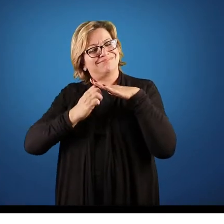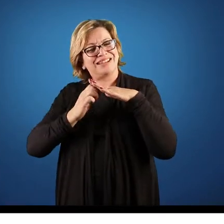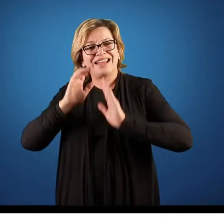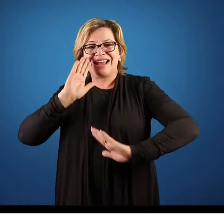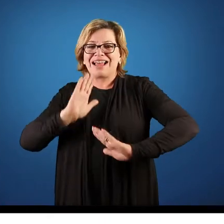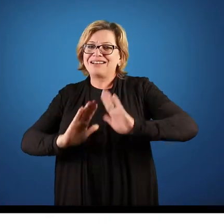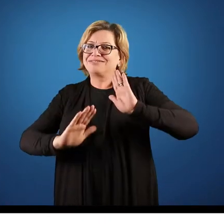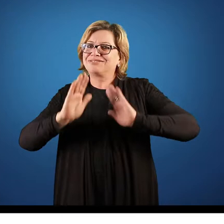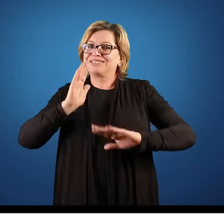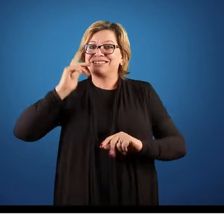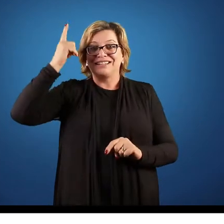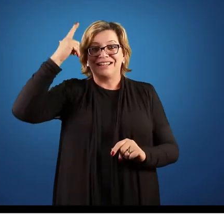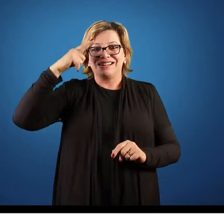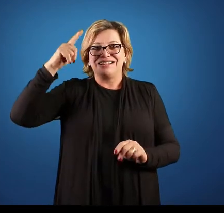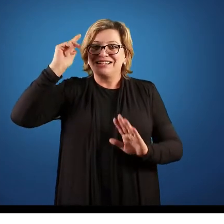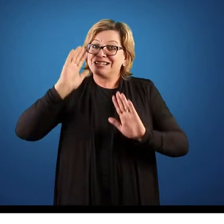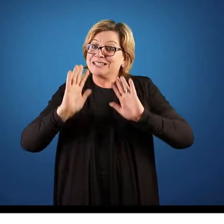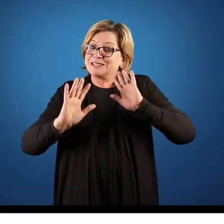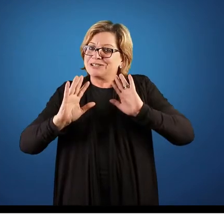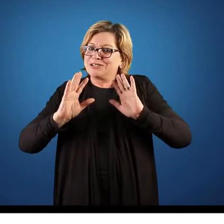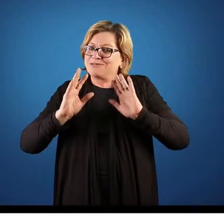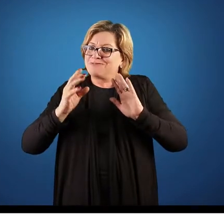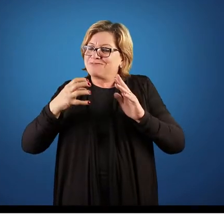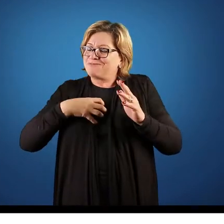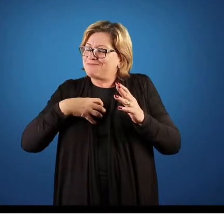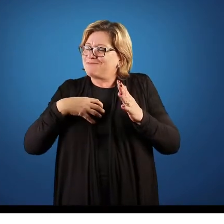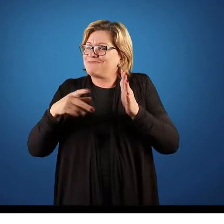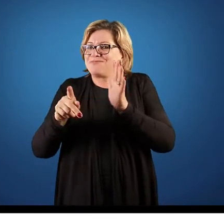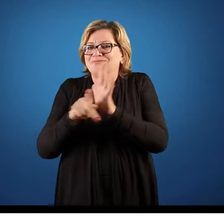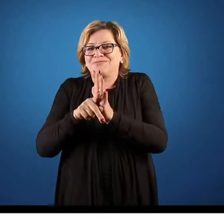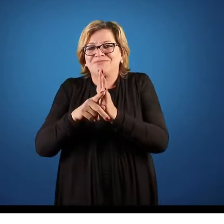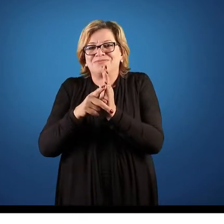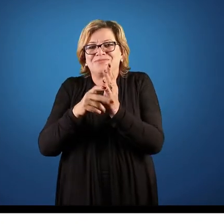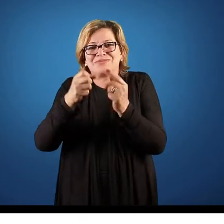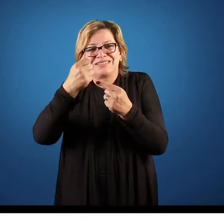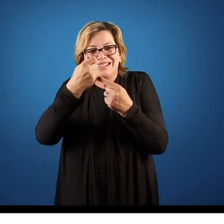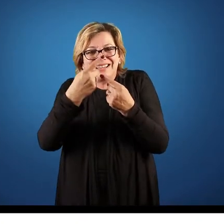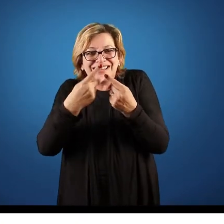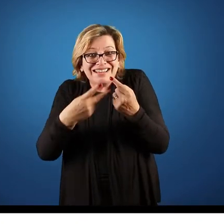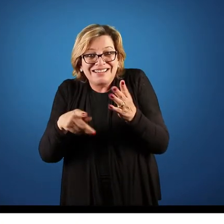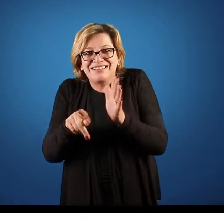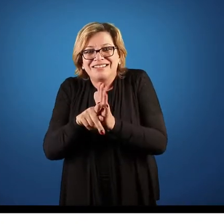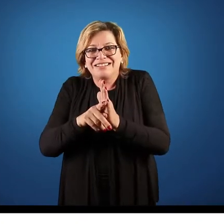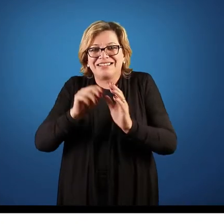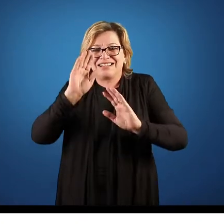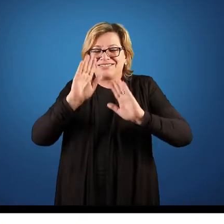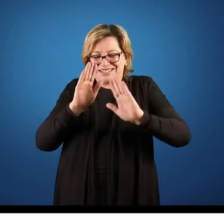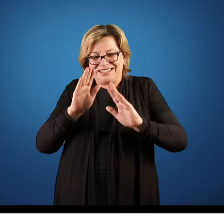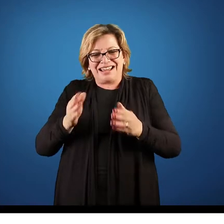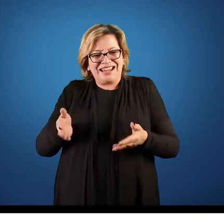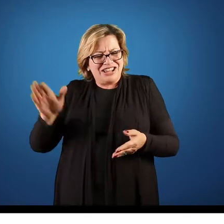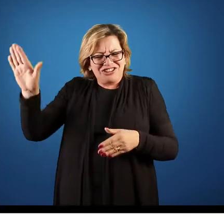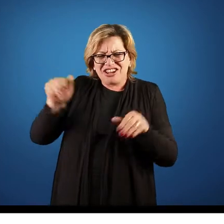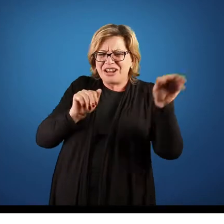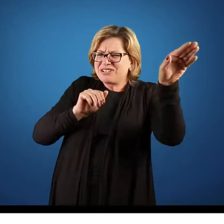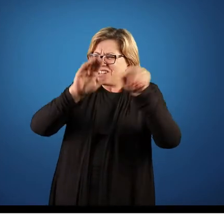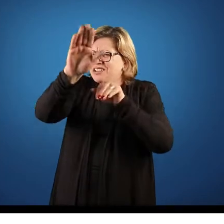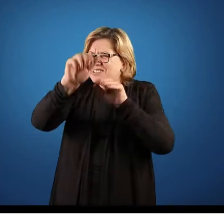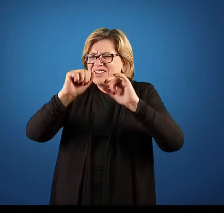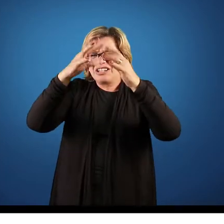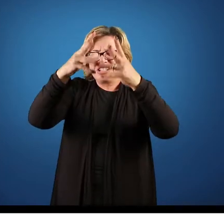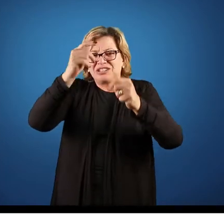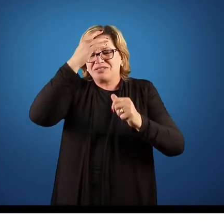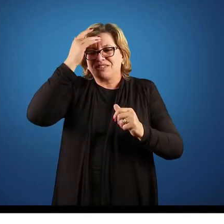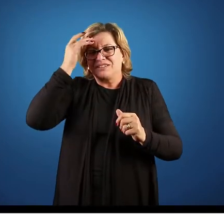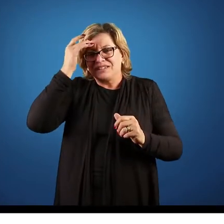Às vezes, ser líder, conforme a sua característica, conforme o seu traço de liderança, ele é dessa forma, chamando, convidando todo